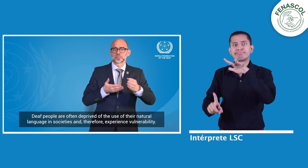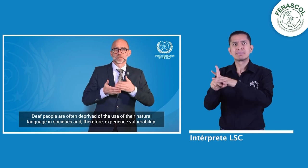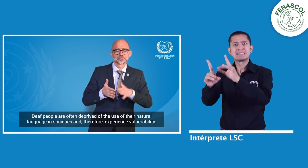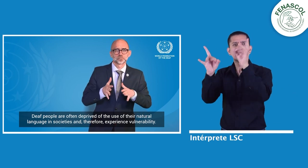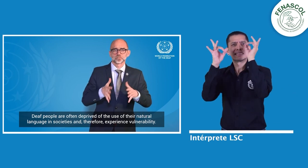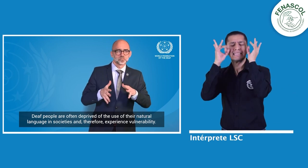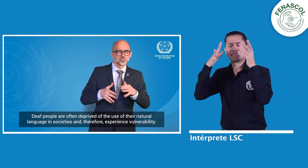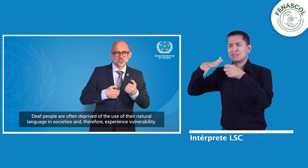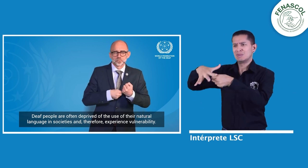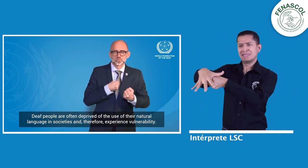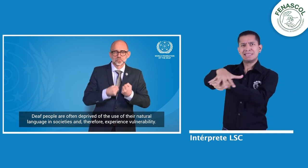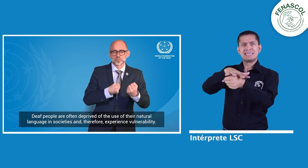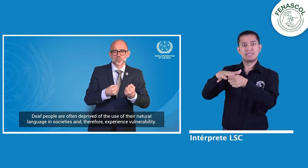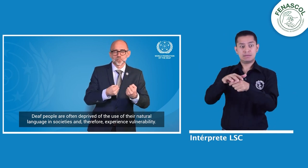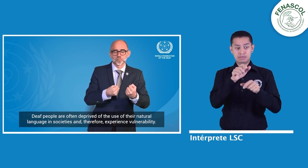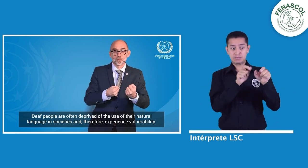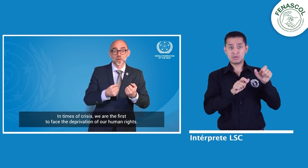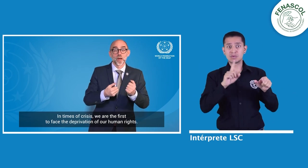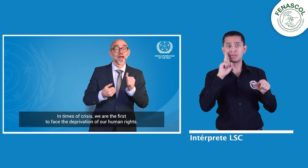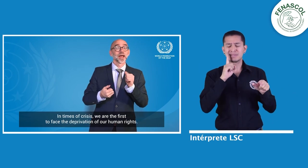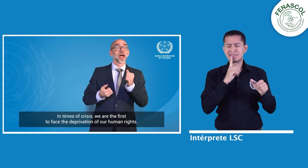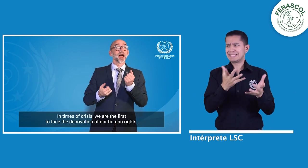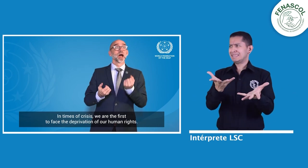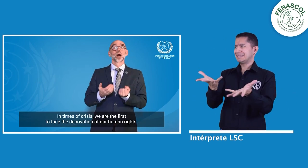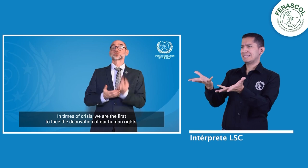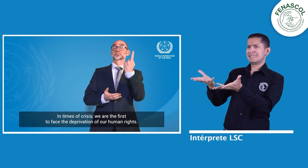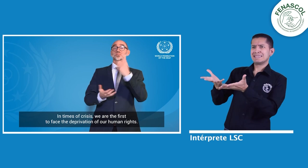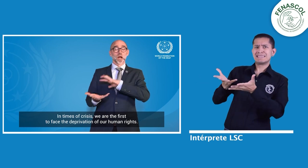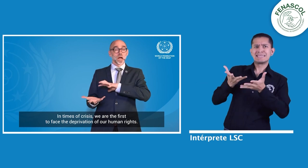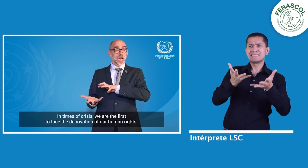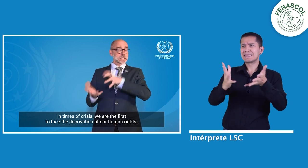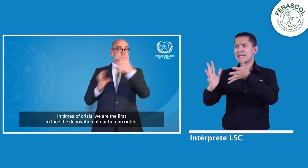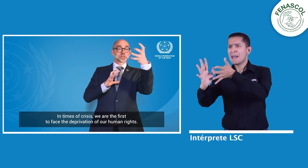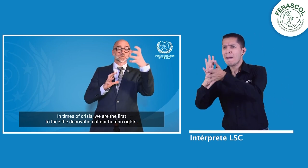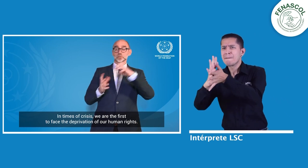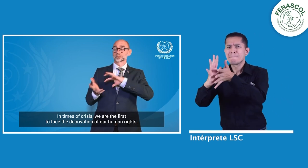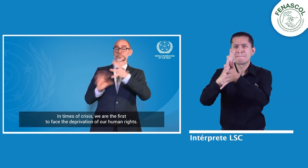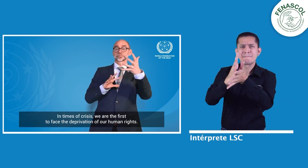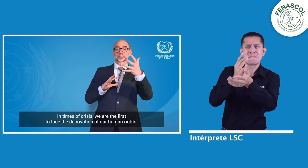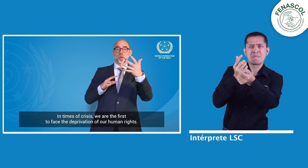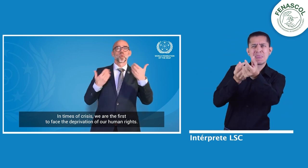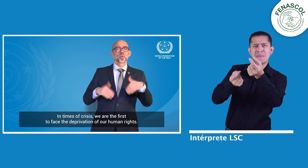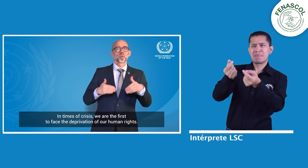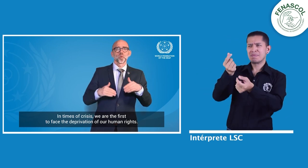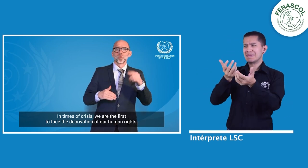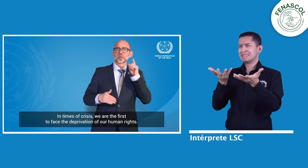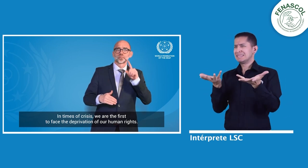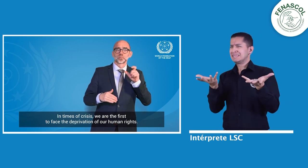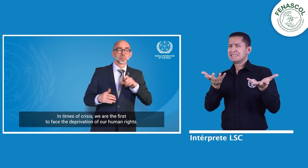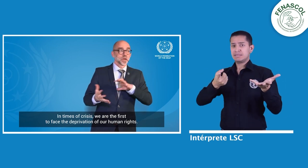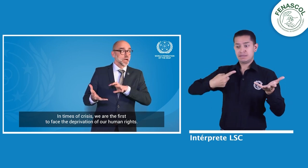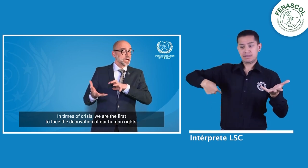privadas de recibir información suficiente, con lo cual se vulnera un derecho humano.